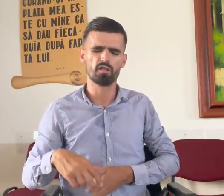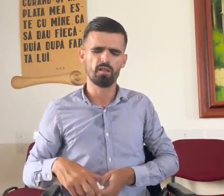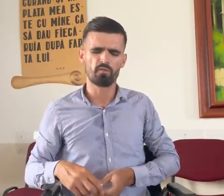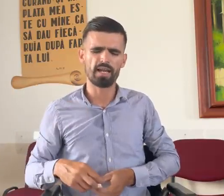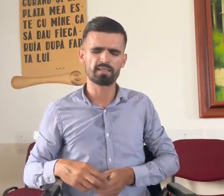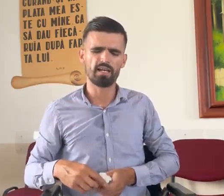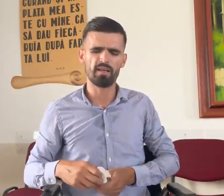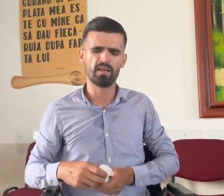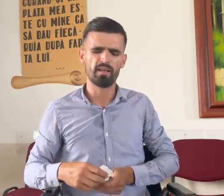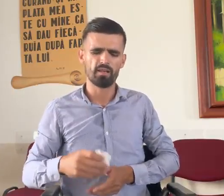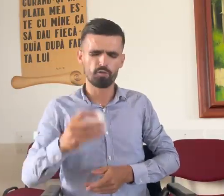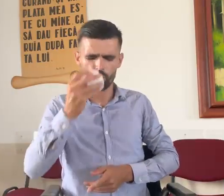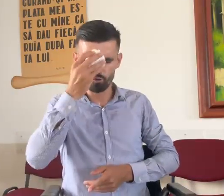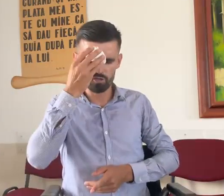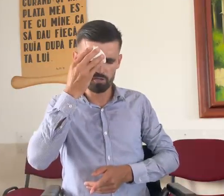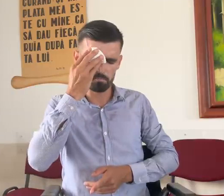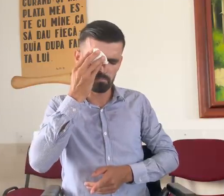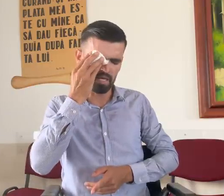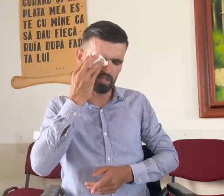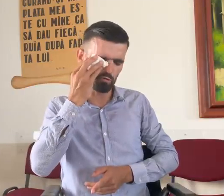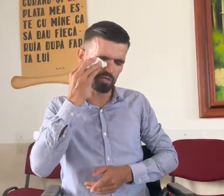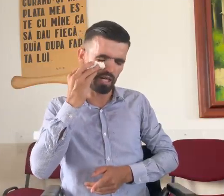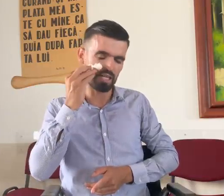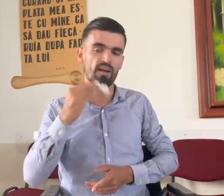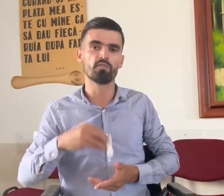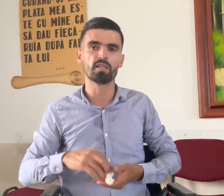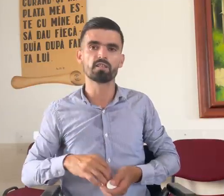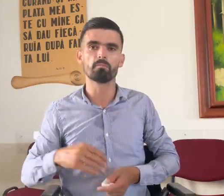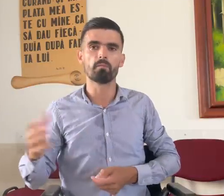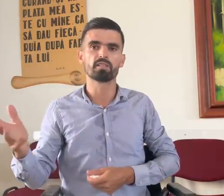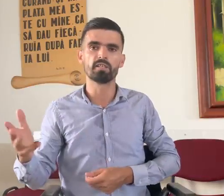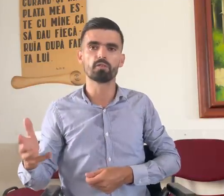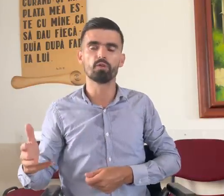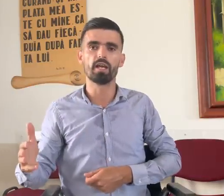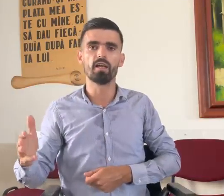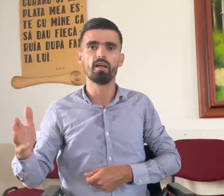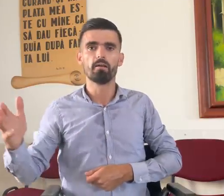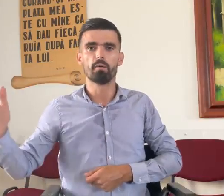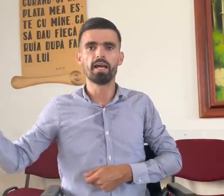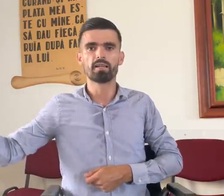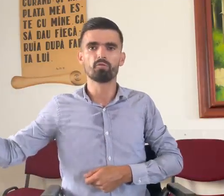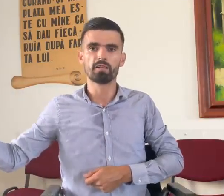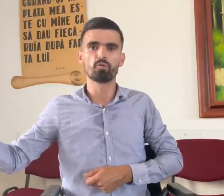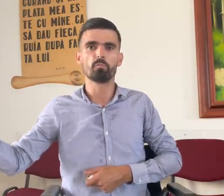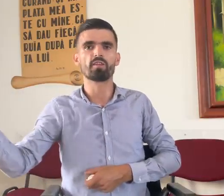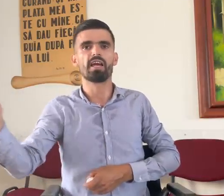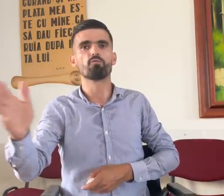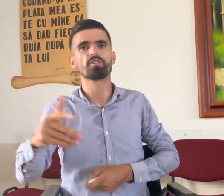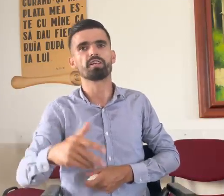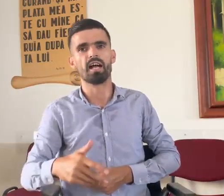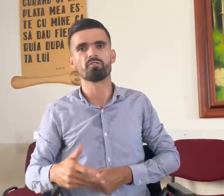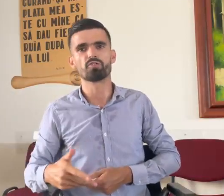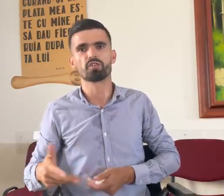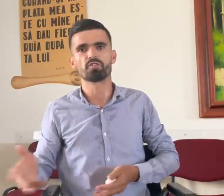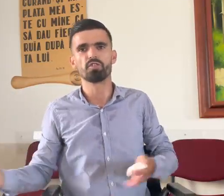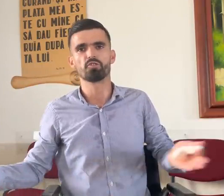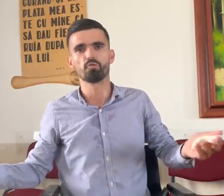fratele Ionuț, medicul de la Cavnic, când m-am întâlnit cu el, băiatule, tu poate ai avut și cancer și nici nu